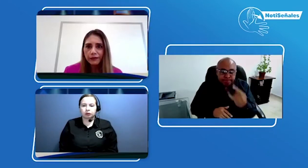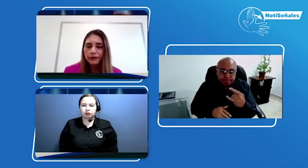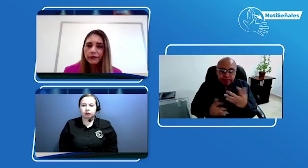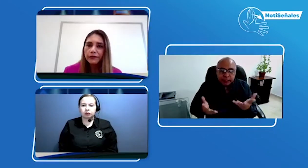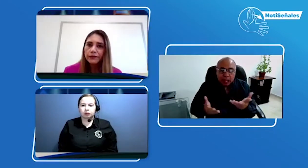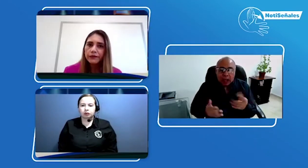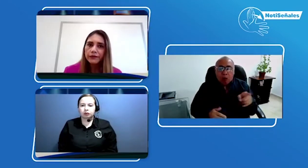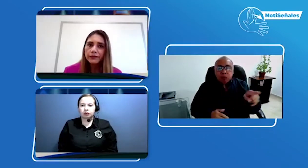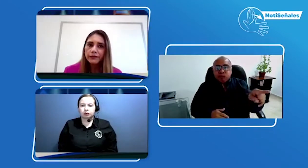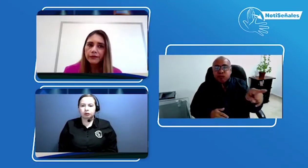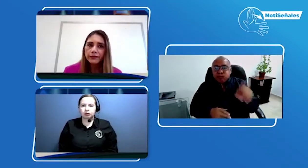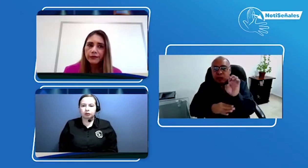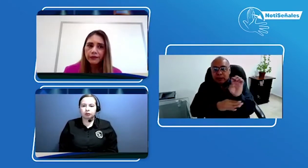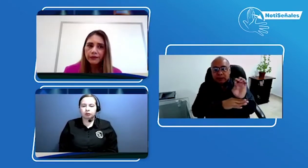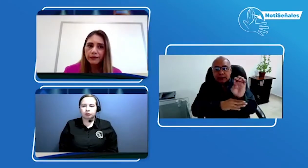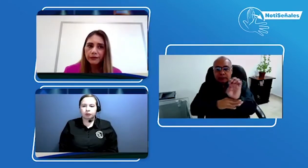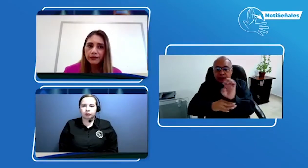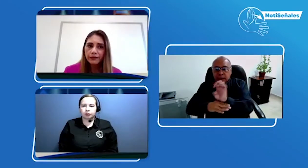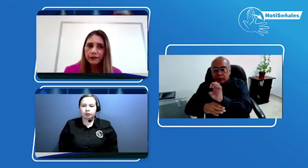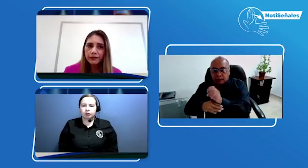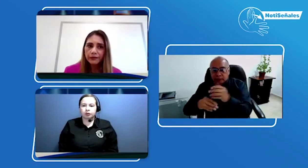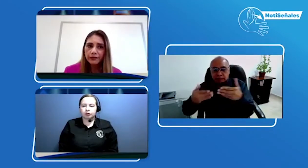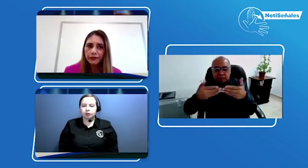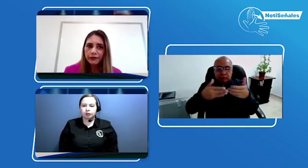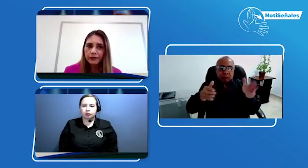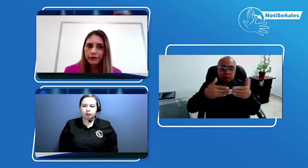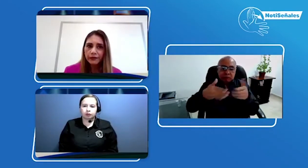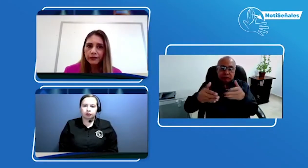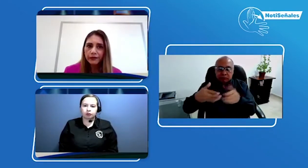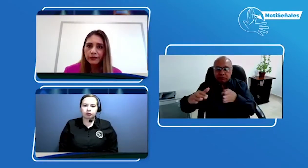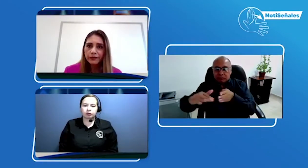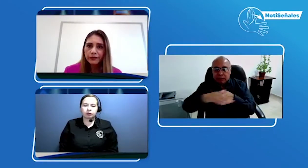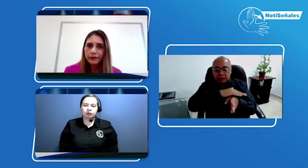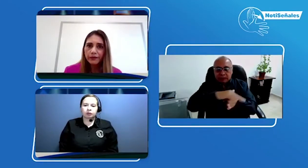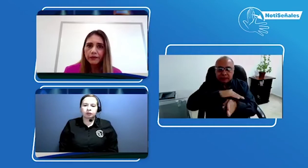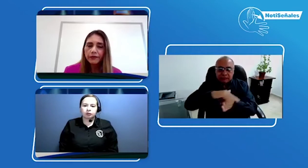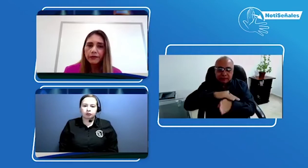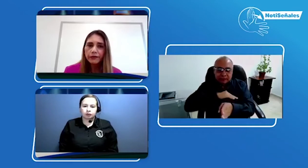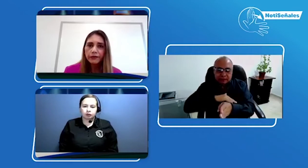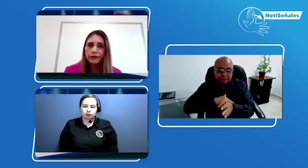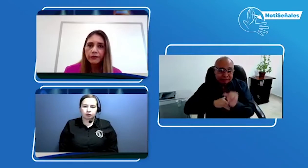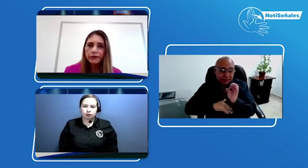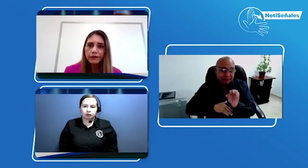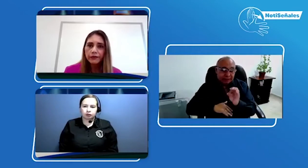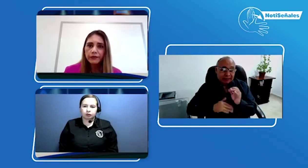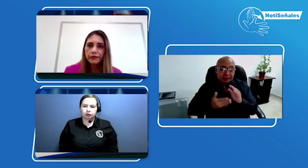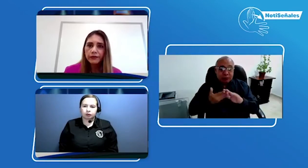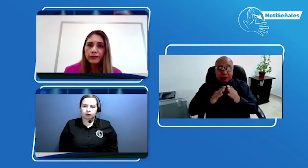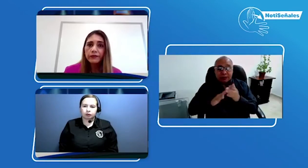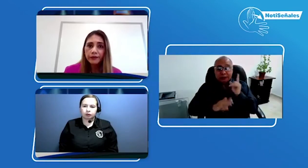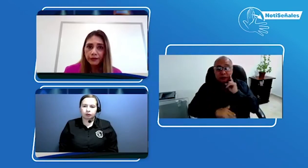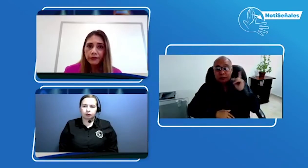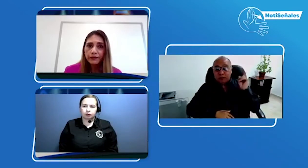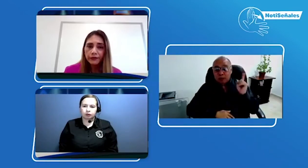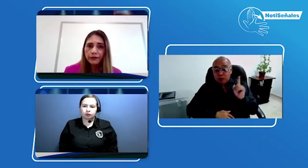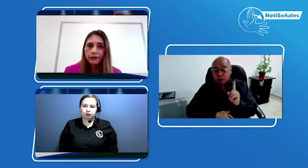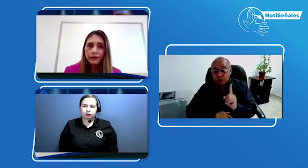y de hecho, la comunidad sorda siempre ha estado interesada en que en este tipo de entidades que son accesibles,